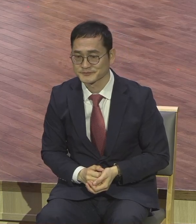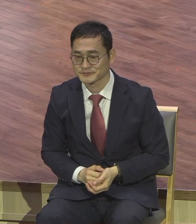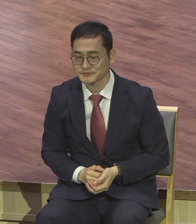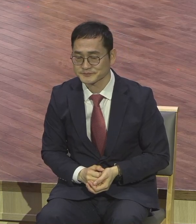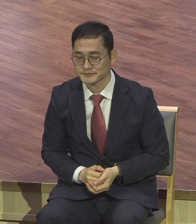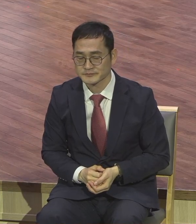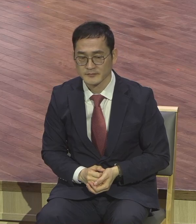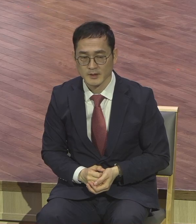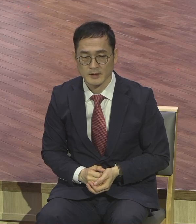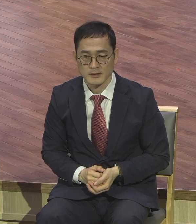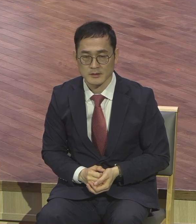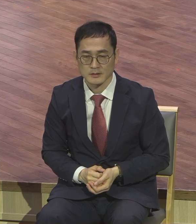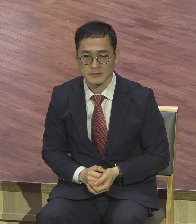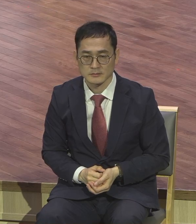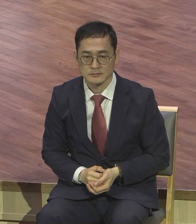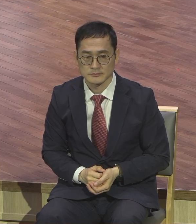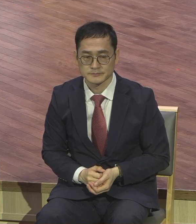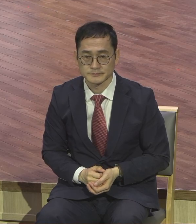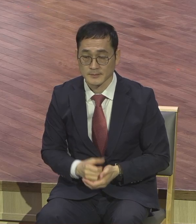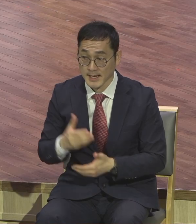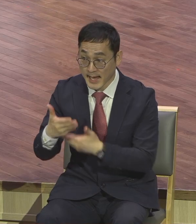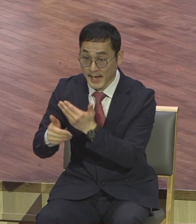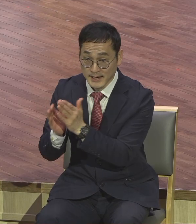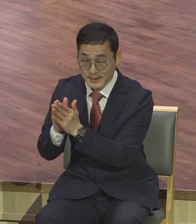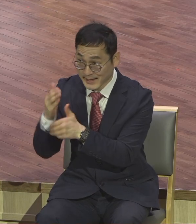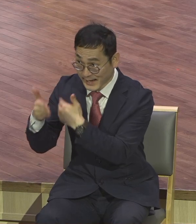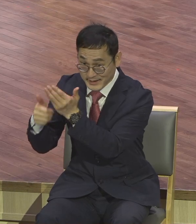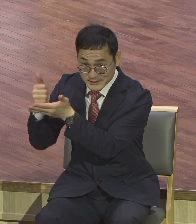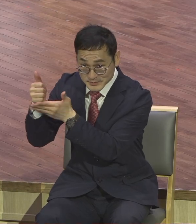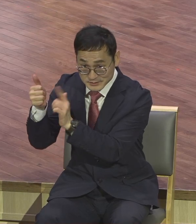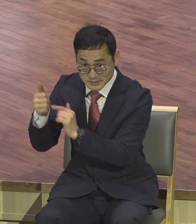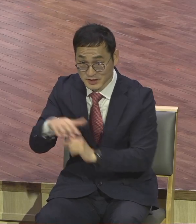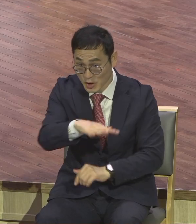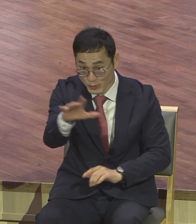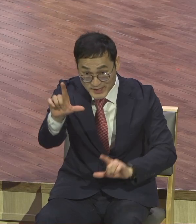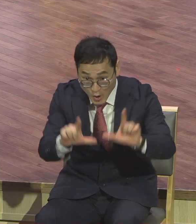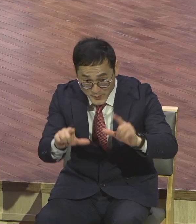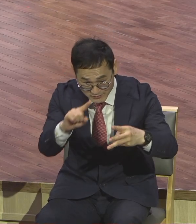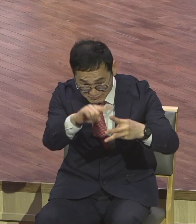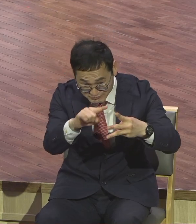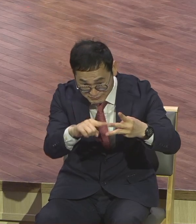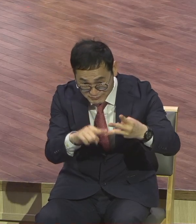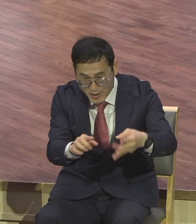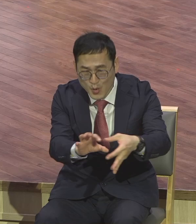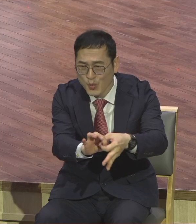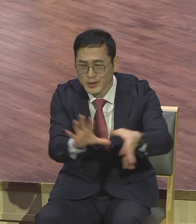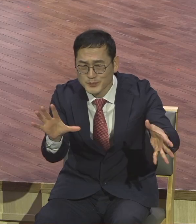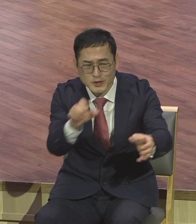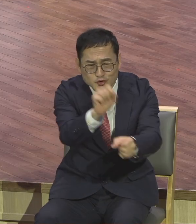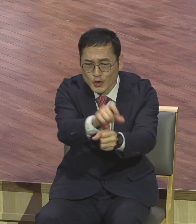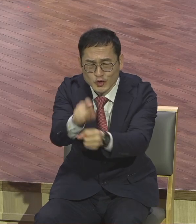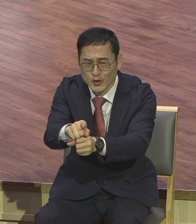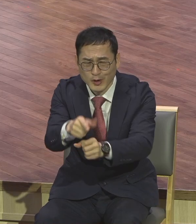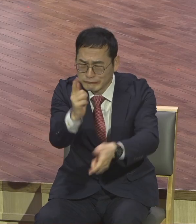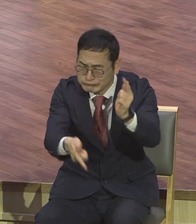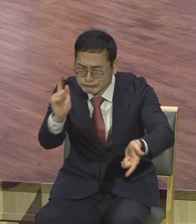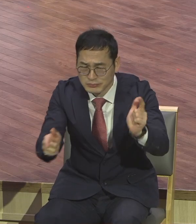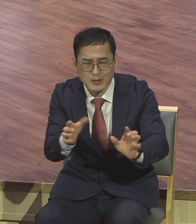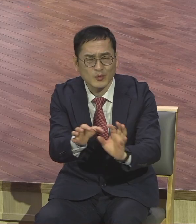하나님께서는 여러분의 모습 황령 행팬 상관없이 여러분 한 사람 한 사람을 다 이